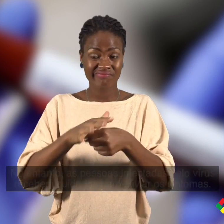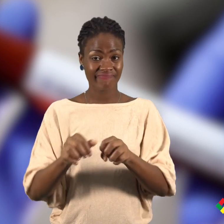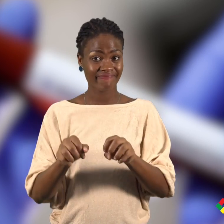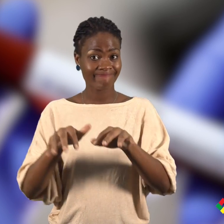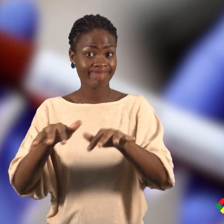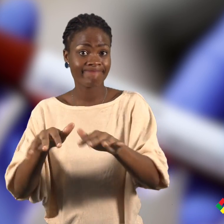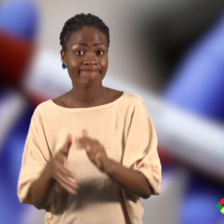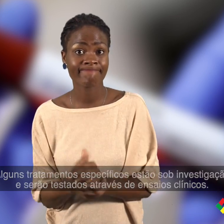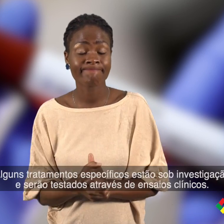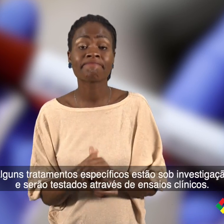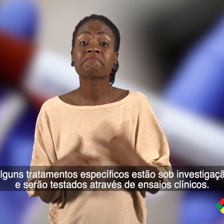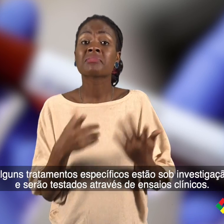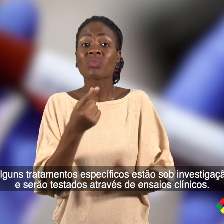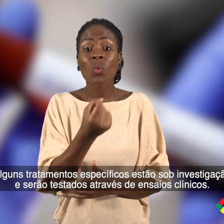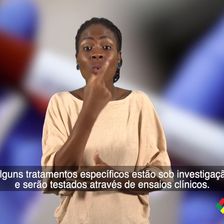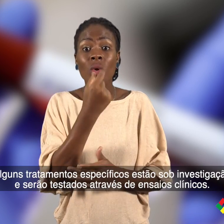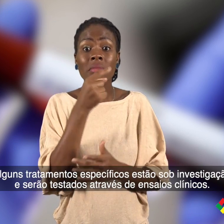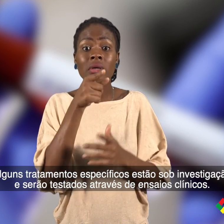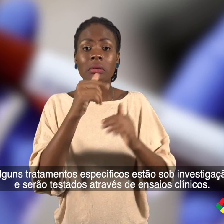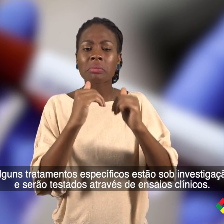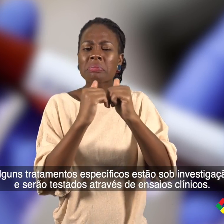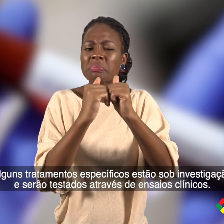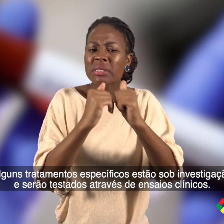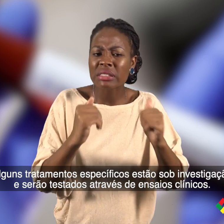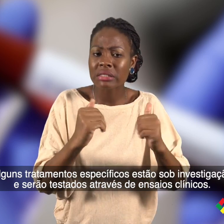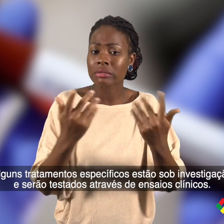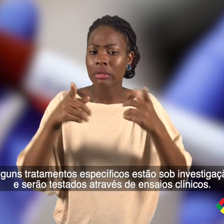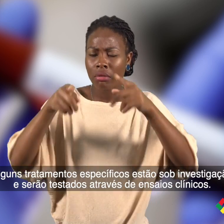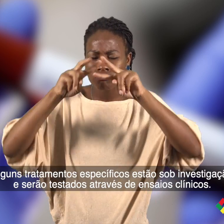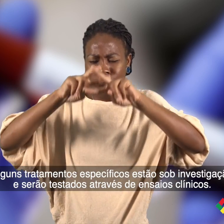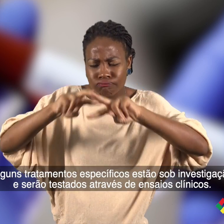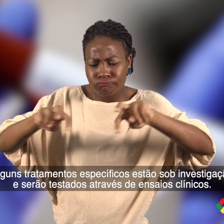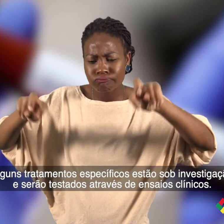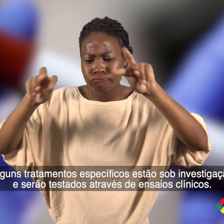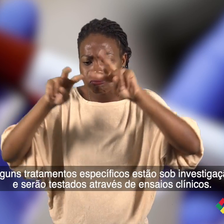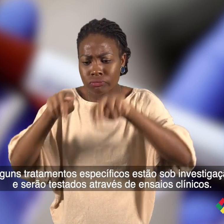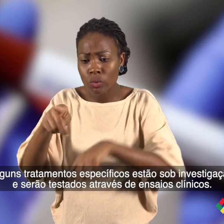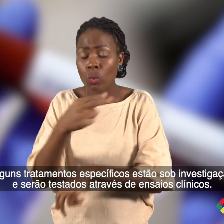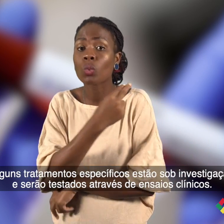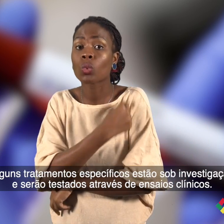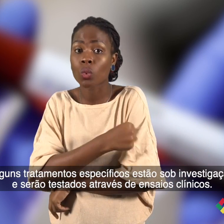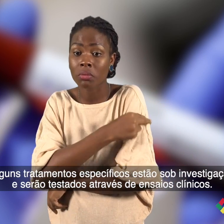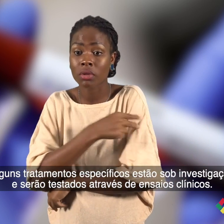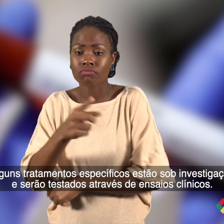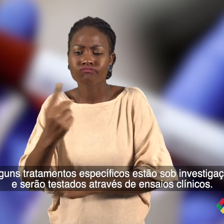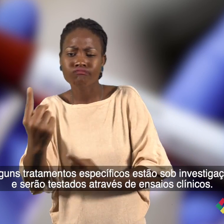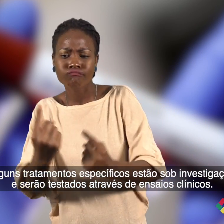Alguns tratamentos específicos estão sob investigação e serão testados através de